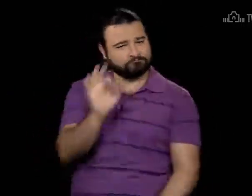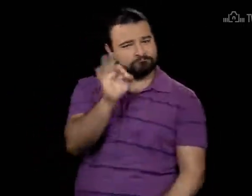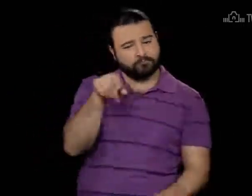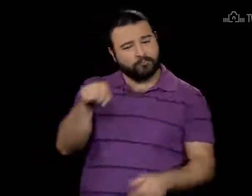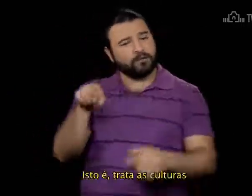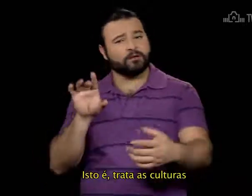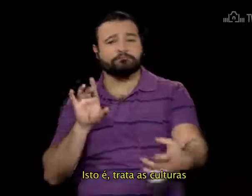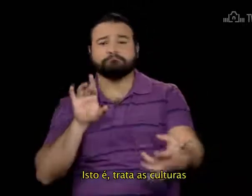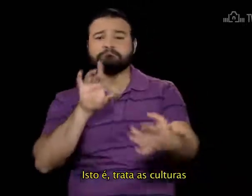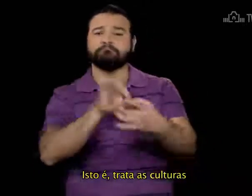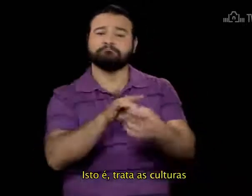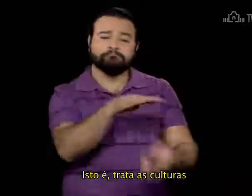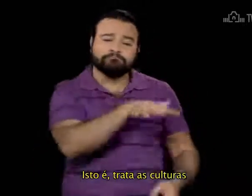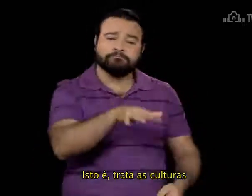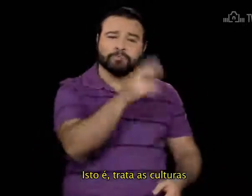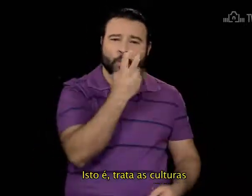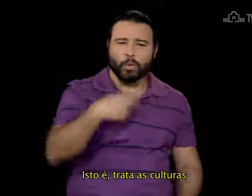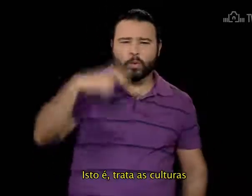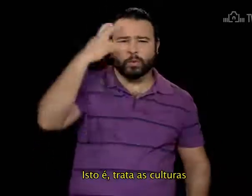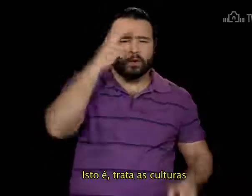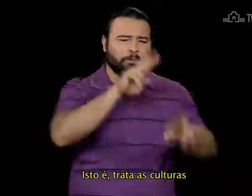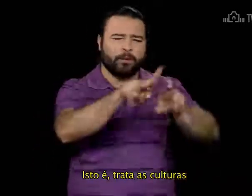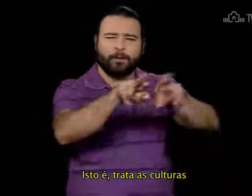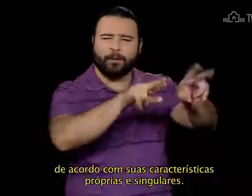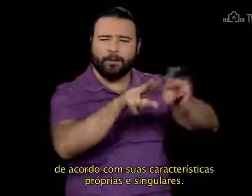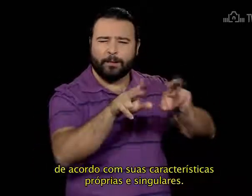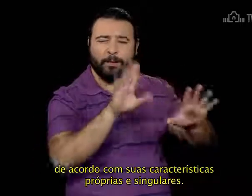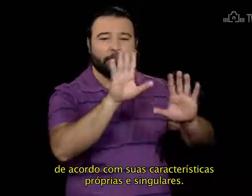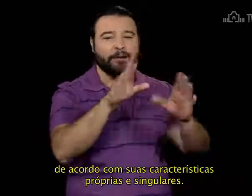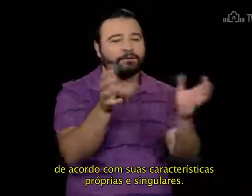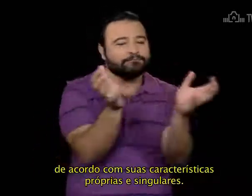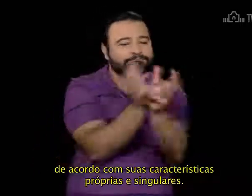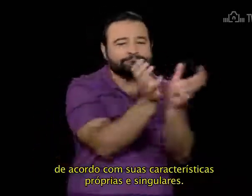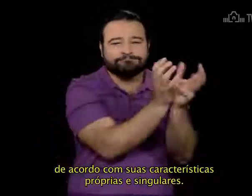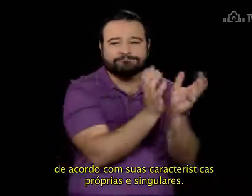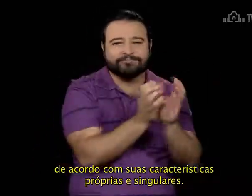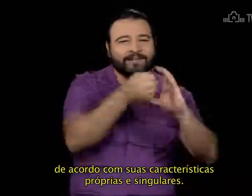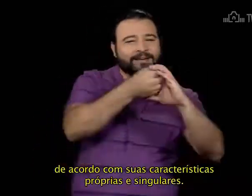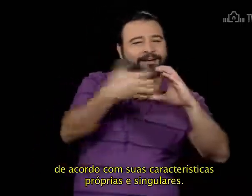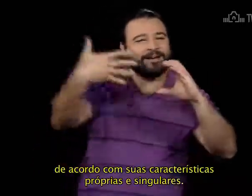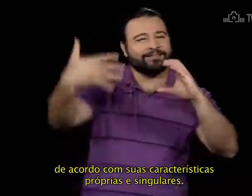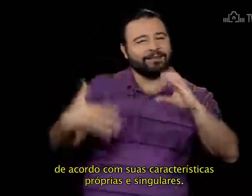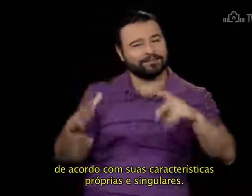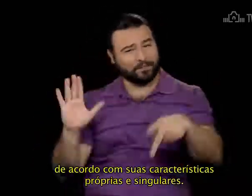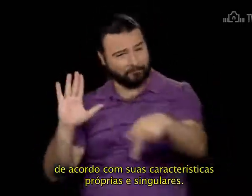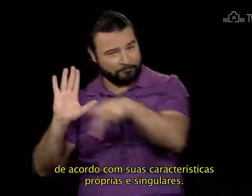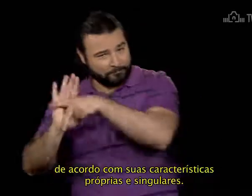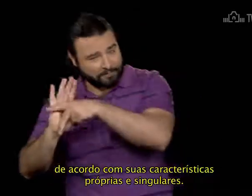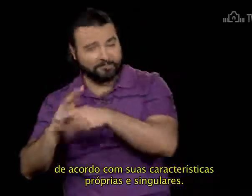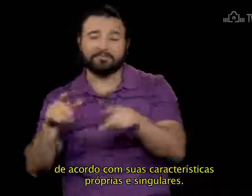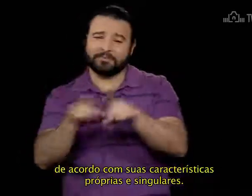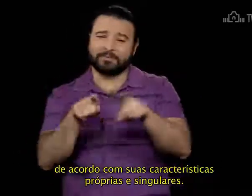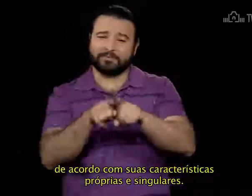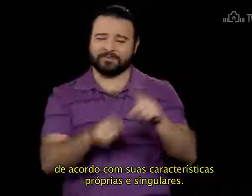Isto é, trata as culturas de acordo com suas características próprias e singulares.